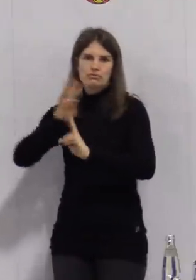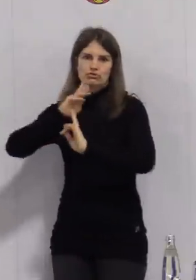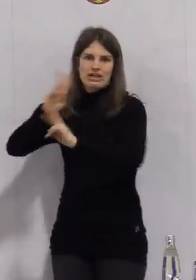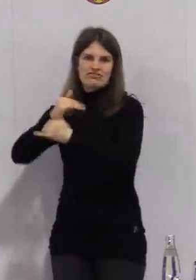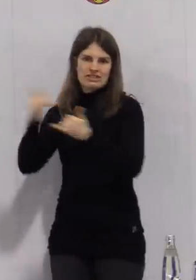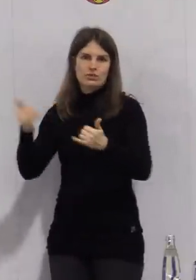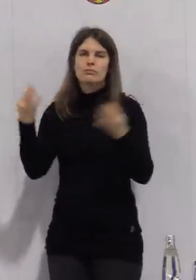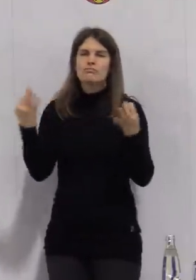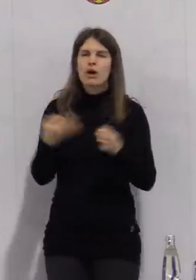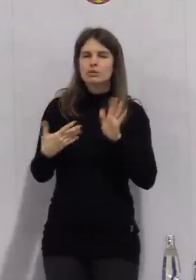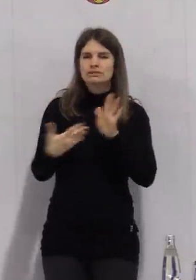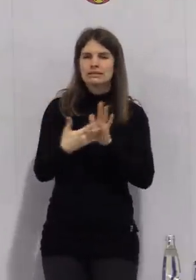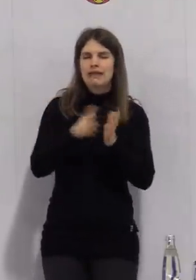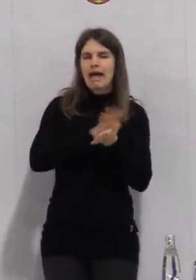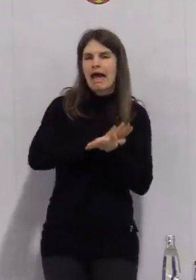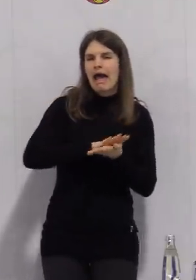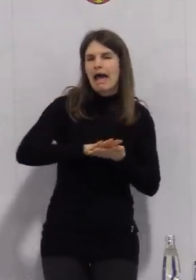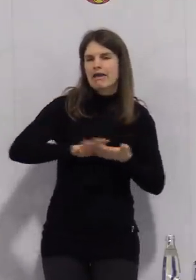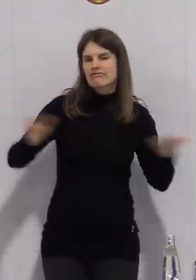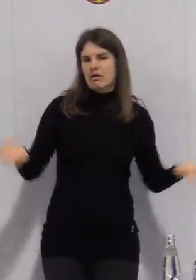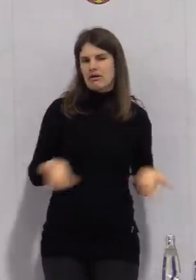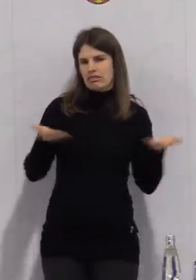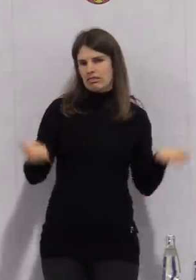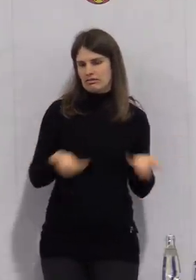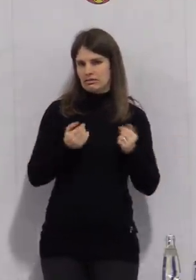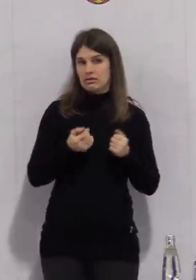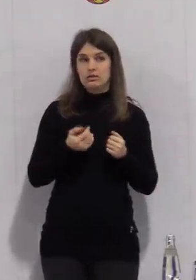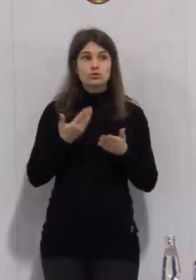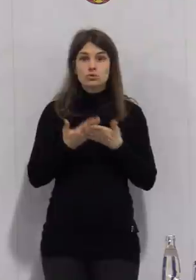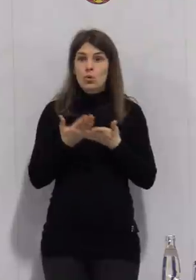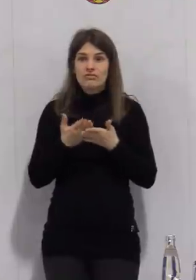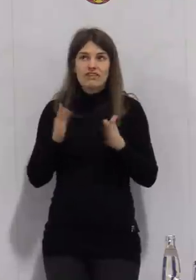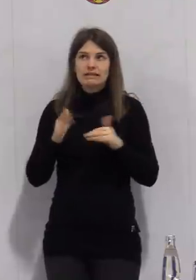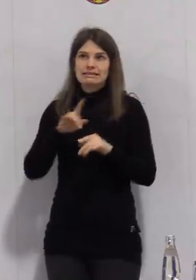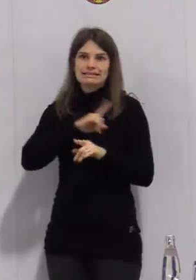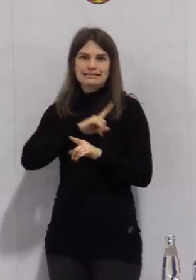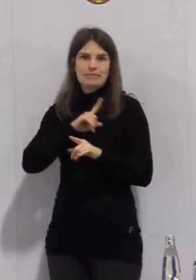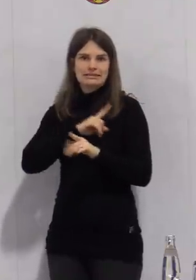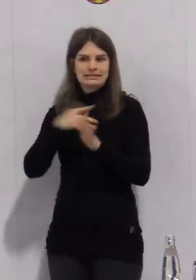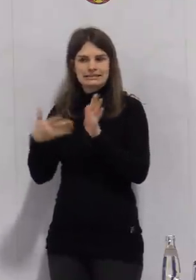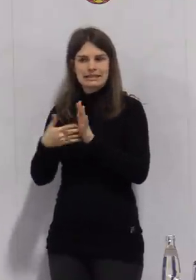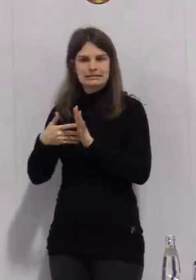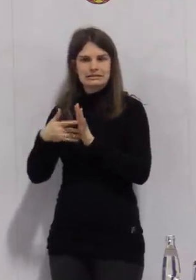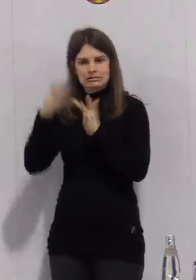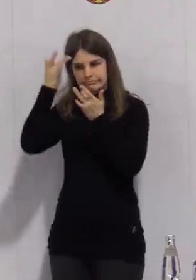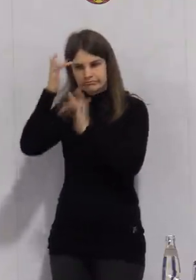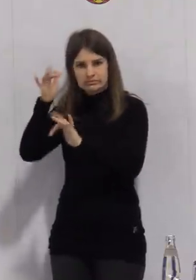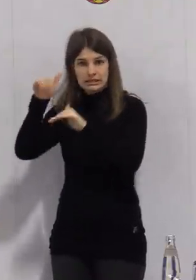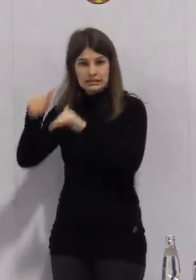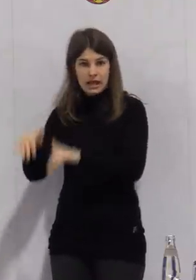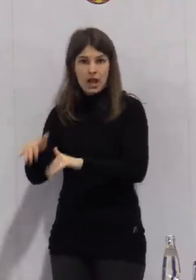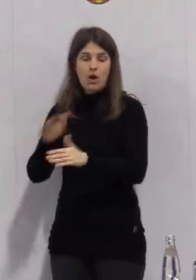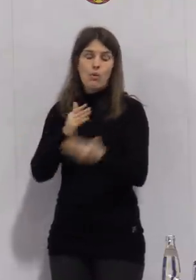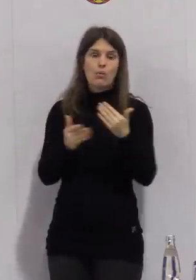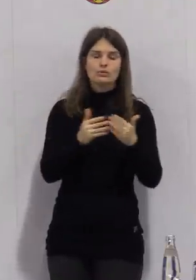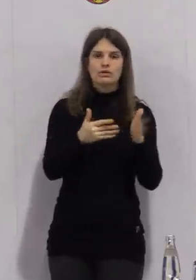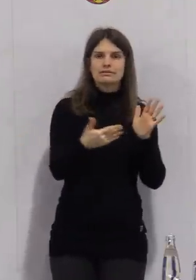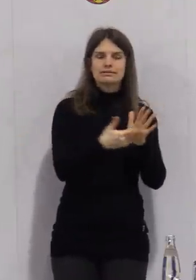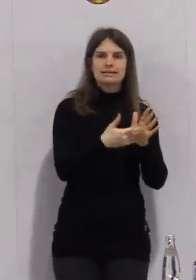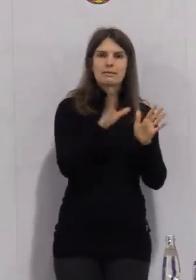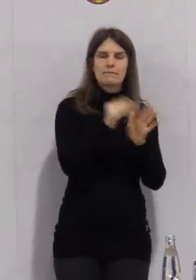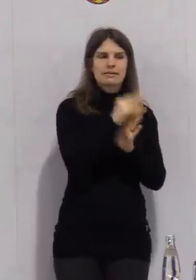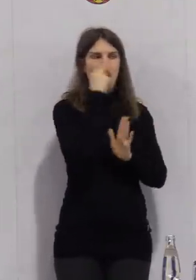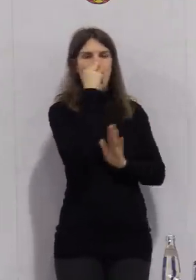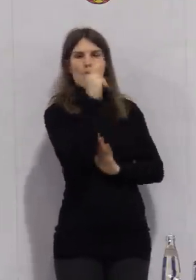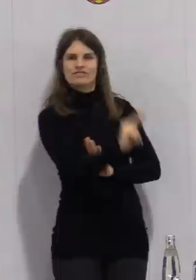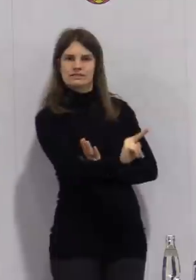handhaben sind, die entweder schon als Selbsttests zugelassen sind oder als einfache Tests unter Aufsicht mit dieser